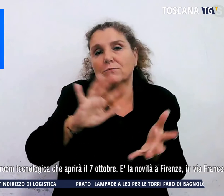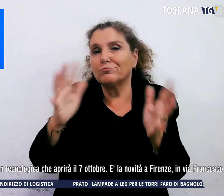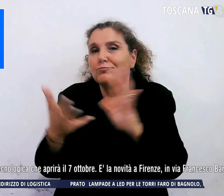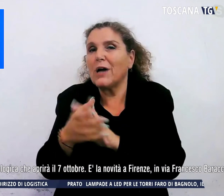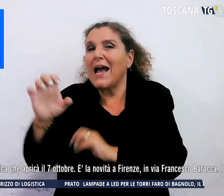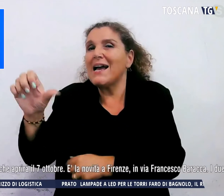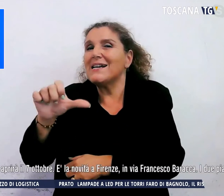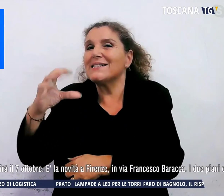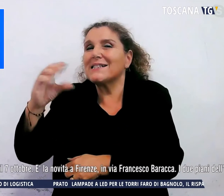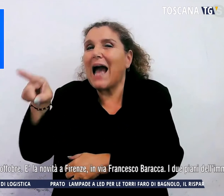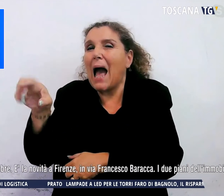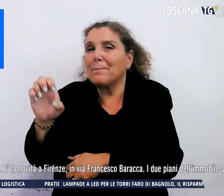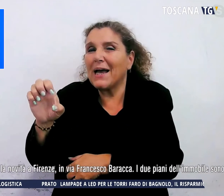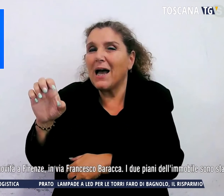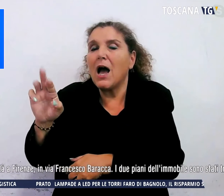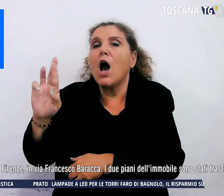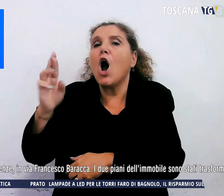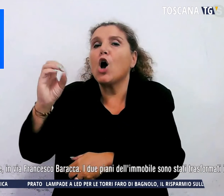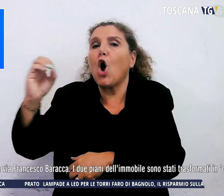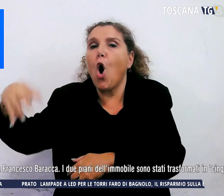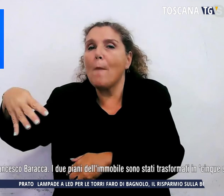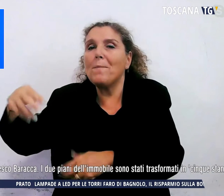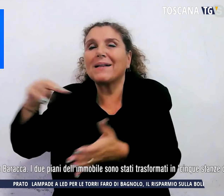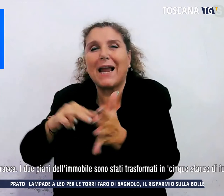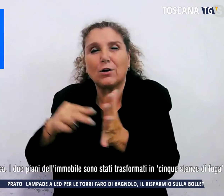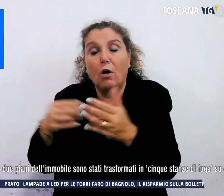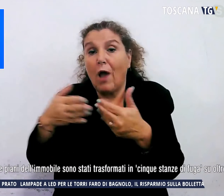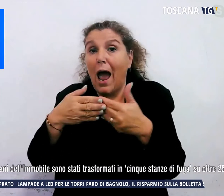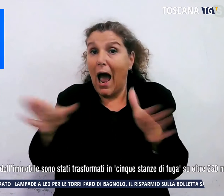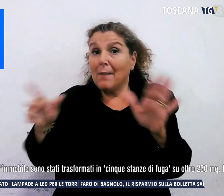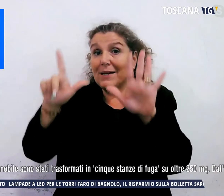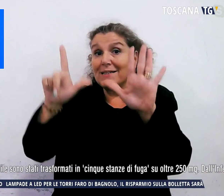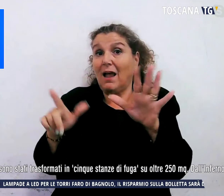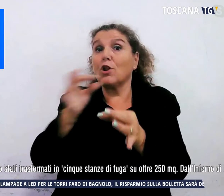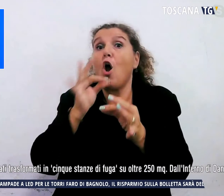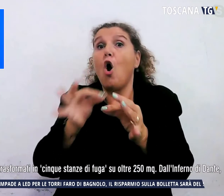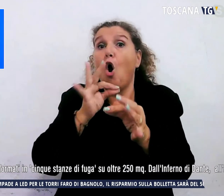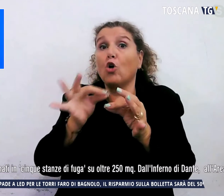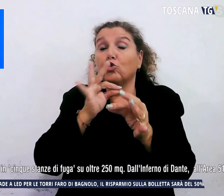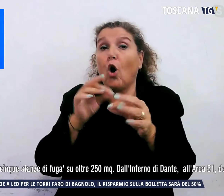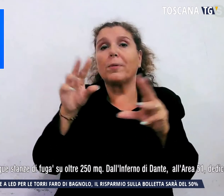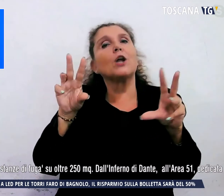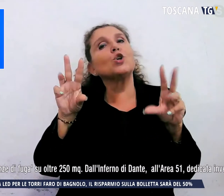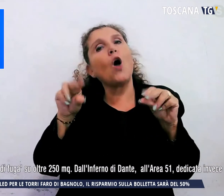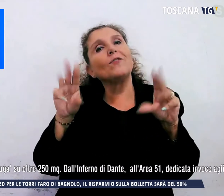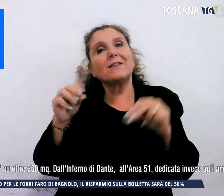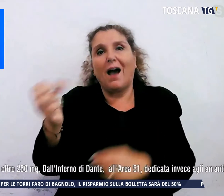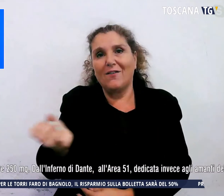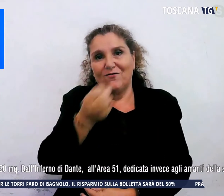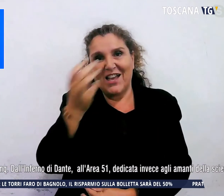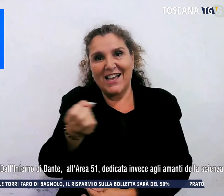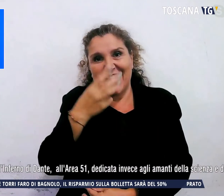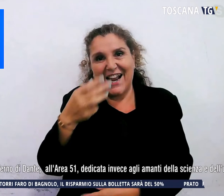tecnologica aprirà il 7 di ottobre. è la novità a Firenze, in via